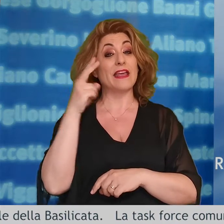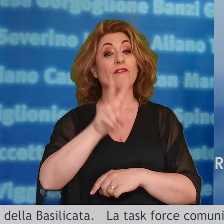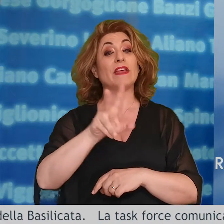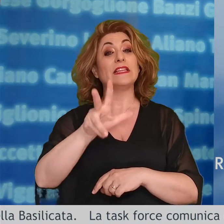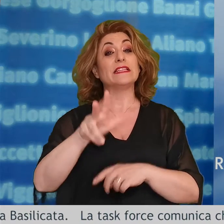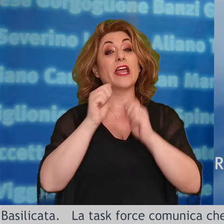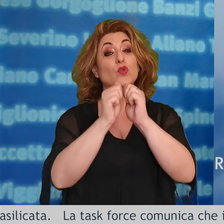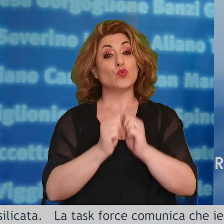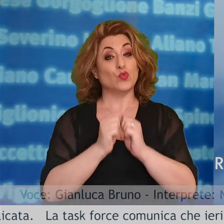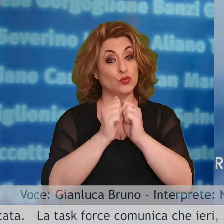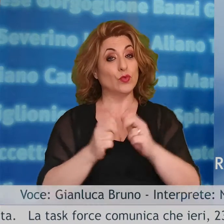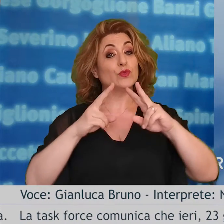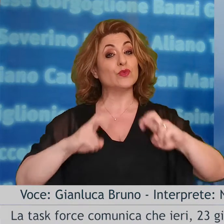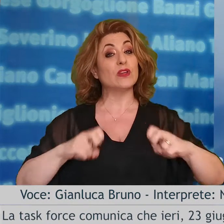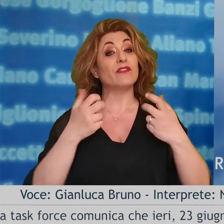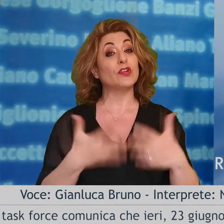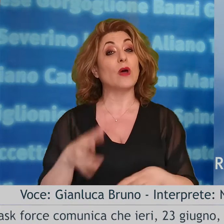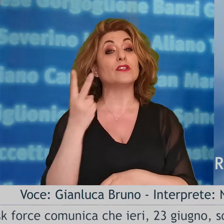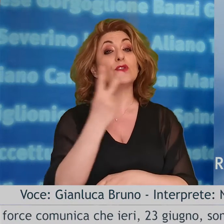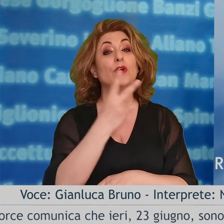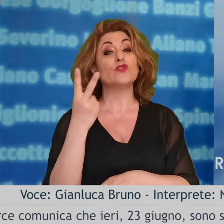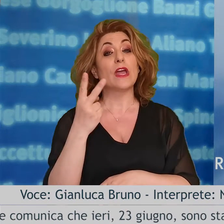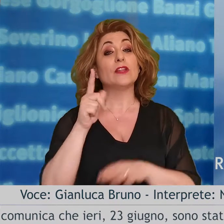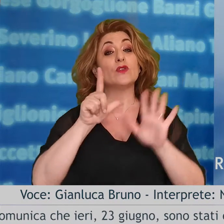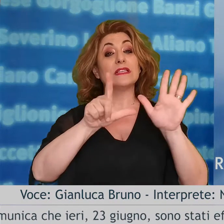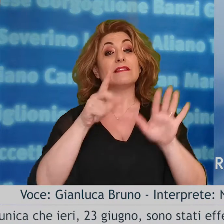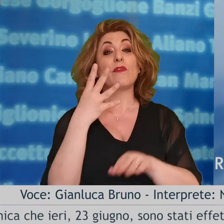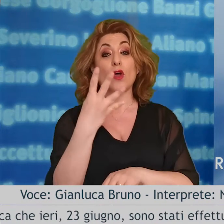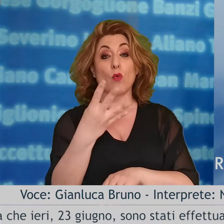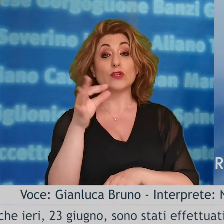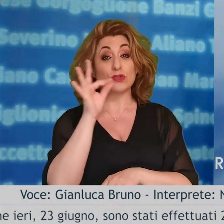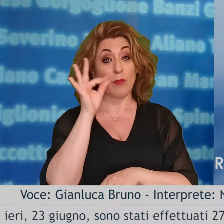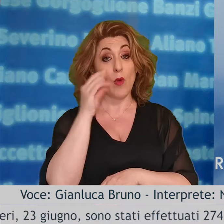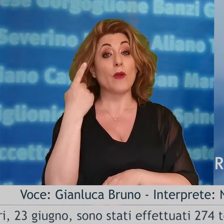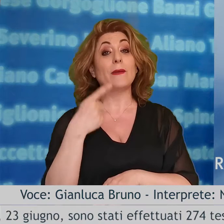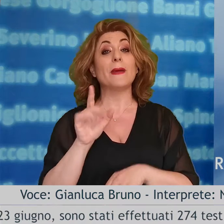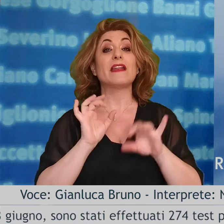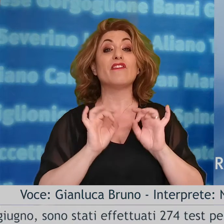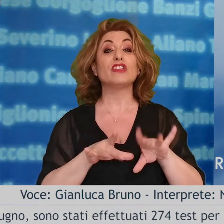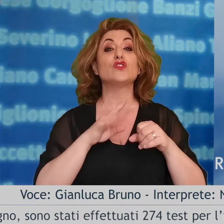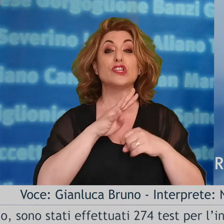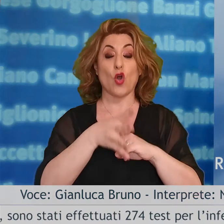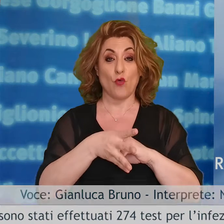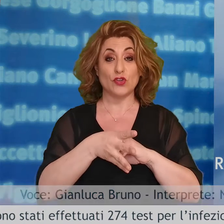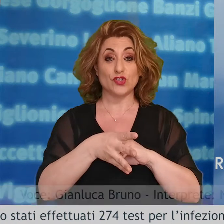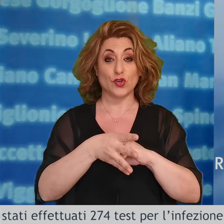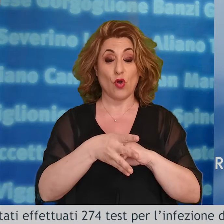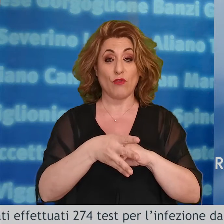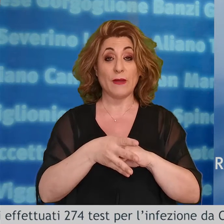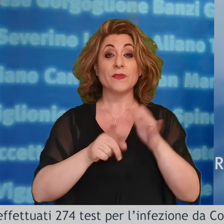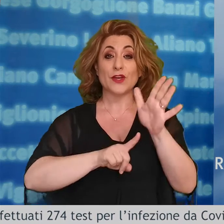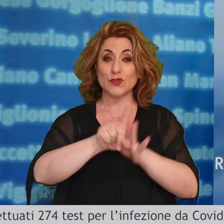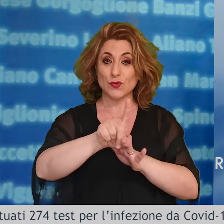ieri, 23 giugno, sono stati effettuati 274 test per l'infezione da Covid-19,